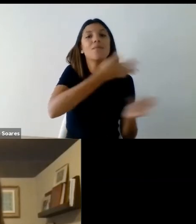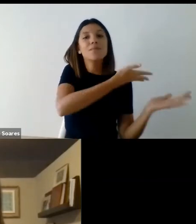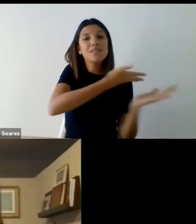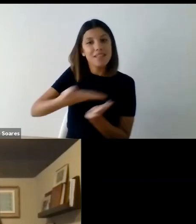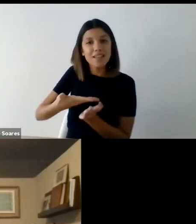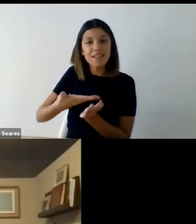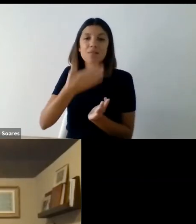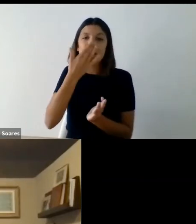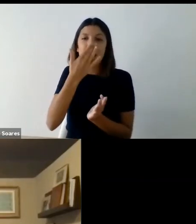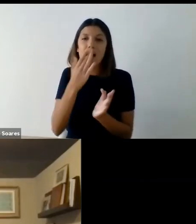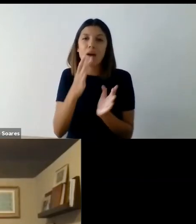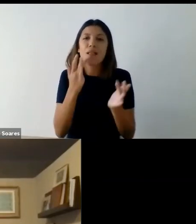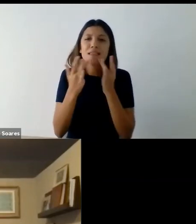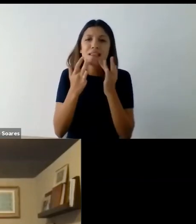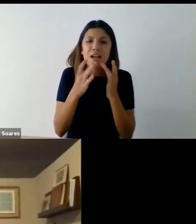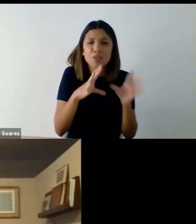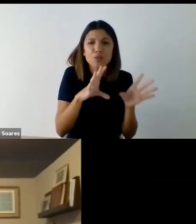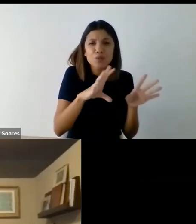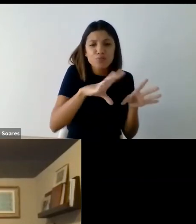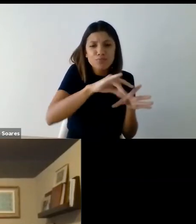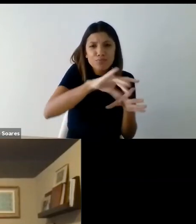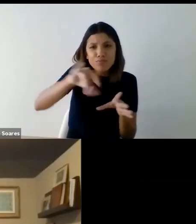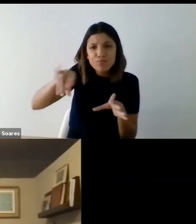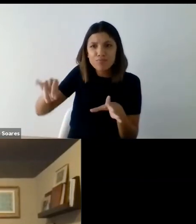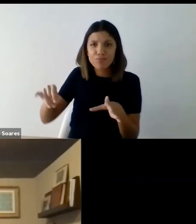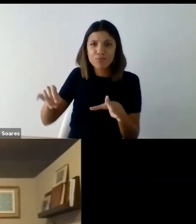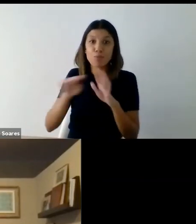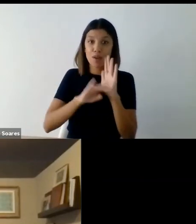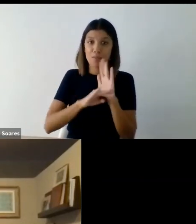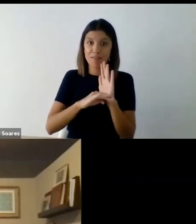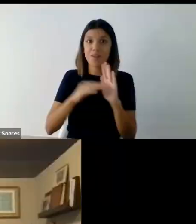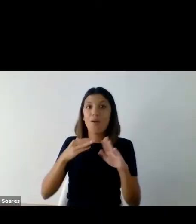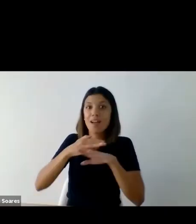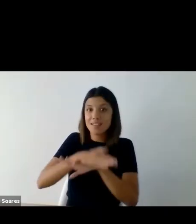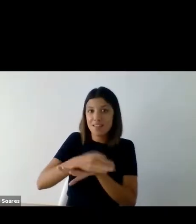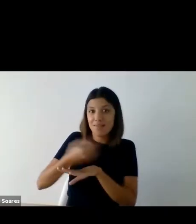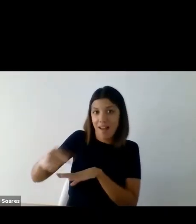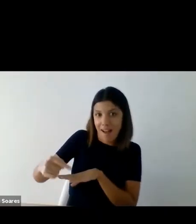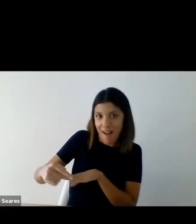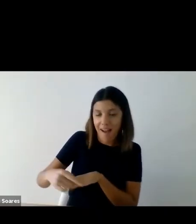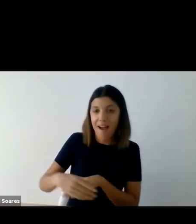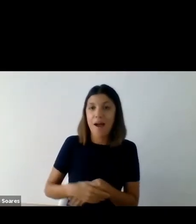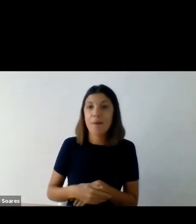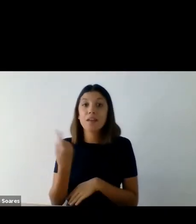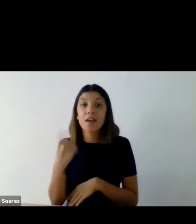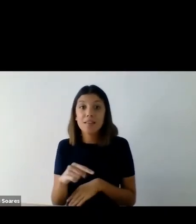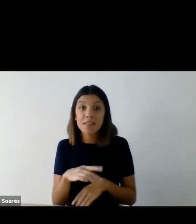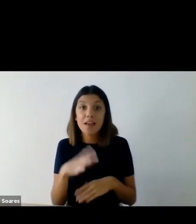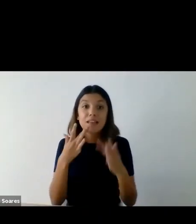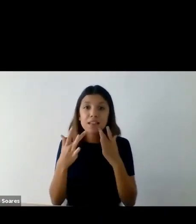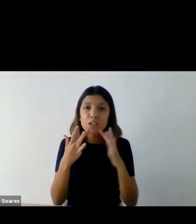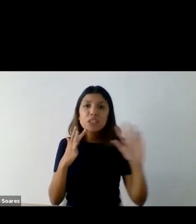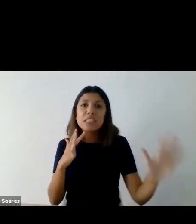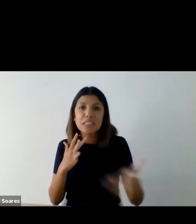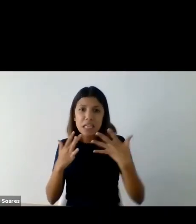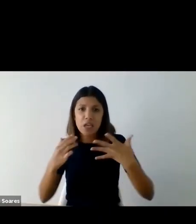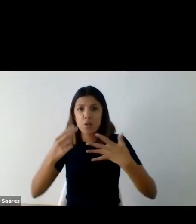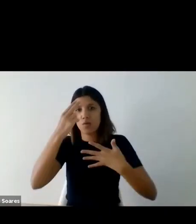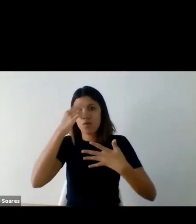mini rede de teatros com programação acessível. Envolve cinco teatros de Viana do Castelo,